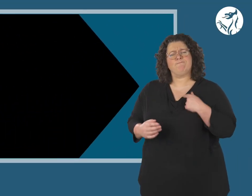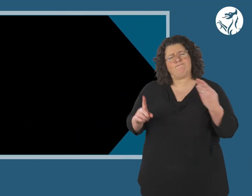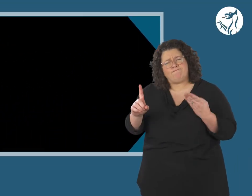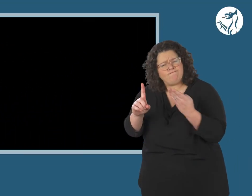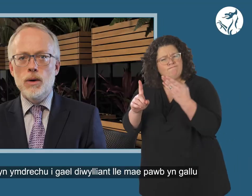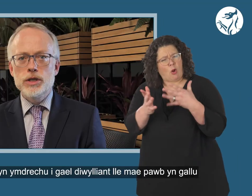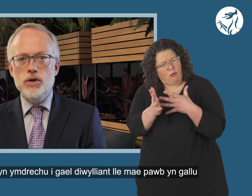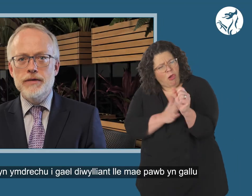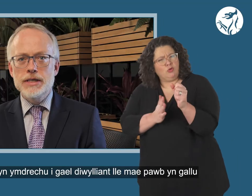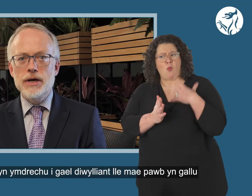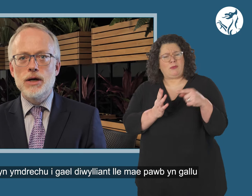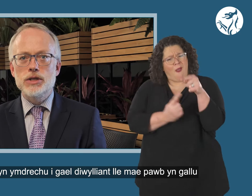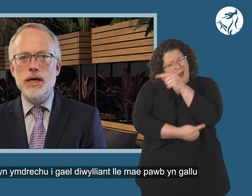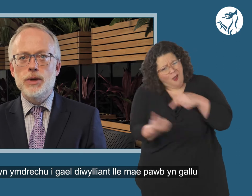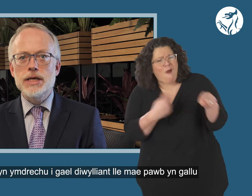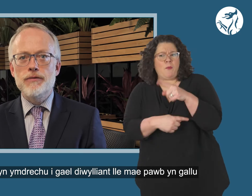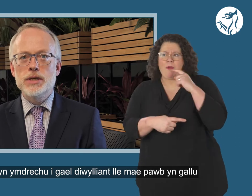Rydyn gilydd